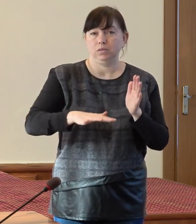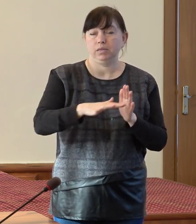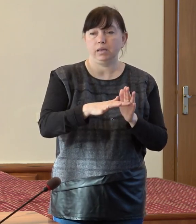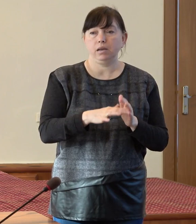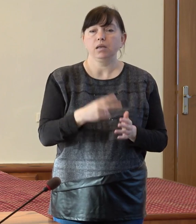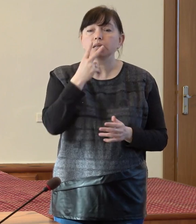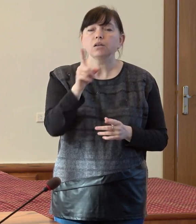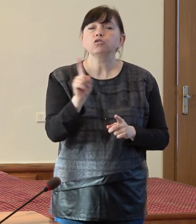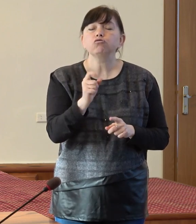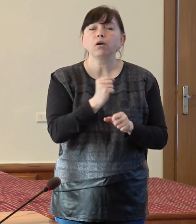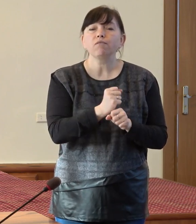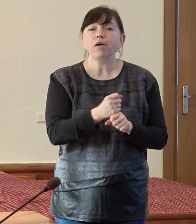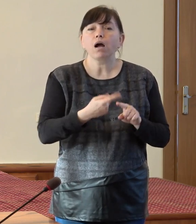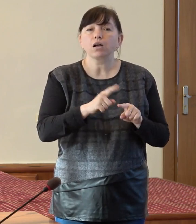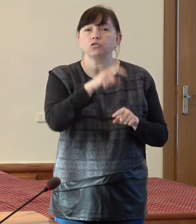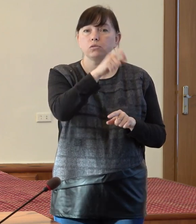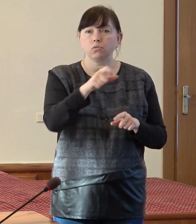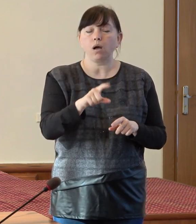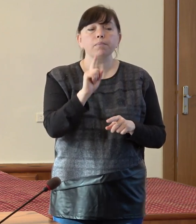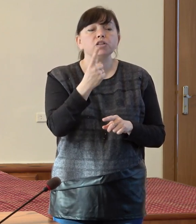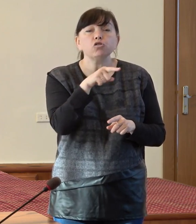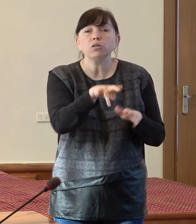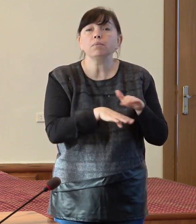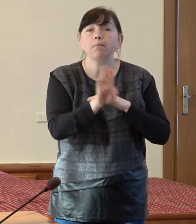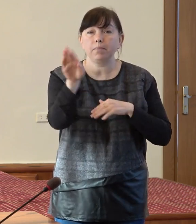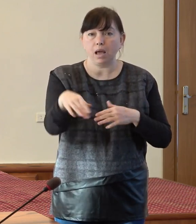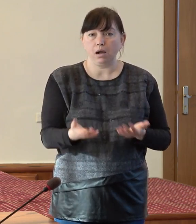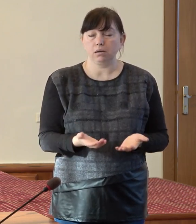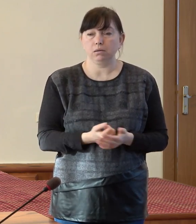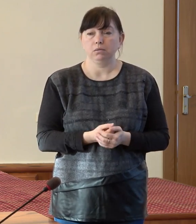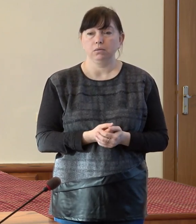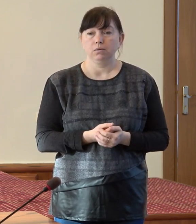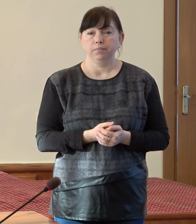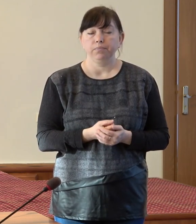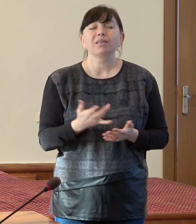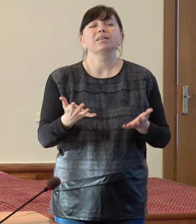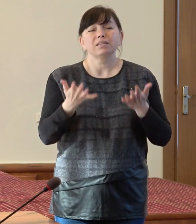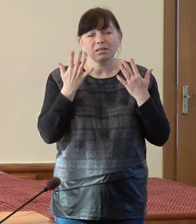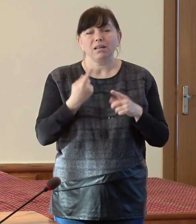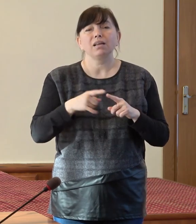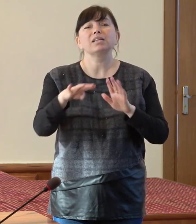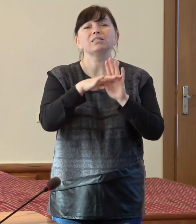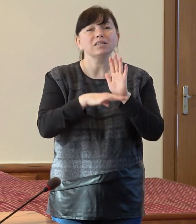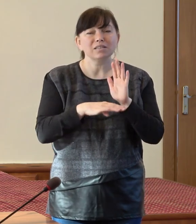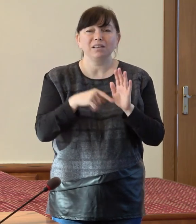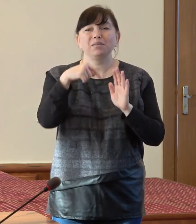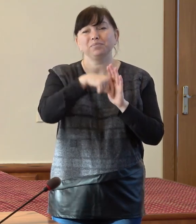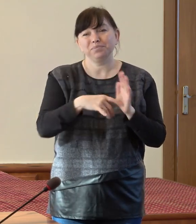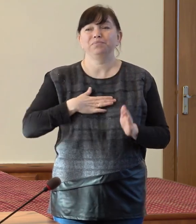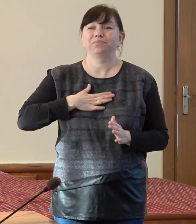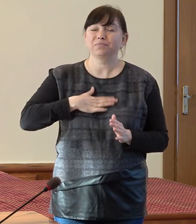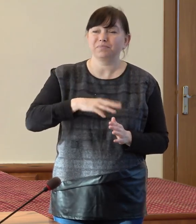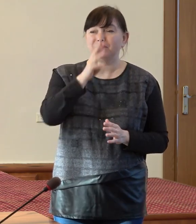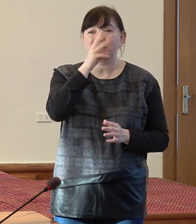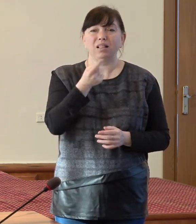vedem ce-i fac pe acești oameni să plece din sistem. Bineînțeles că nu este un sistem atractiv pentru